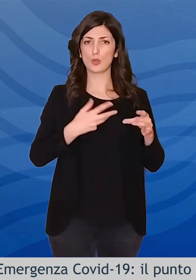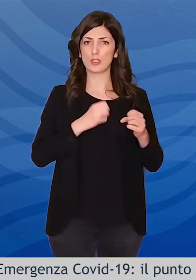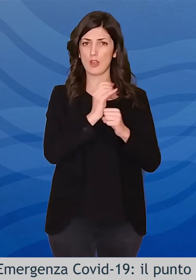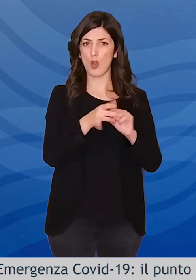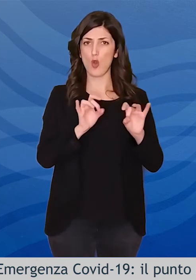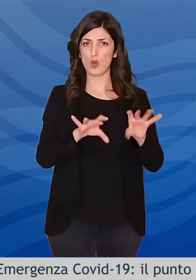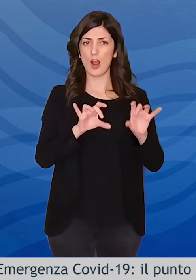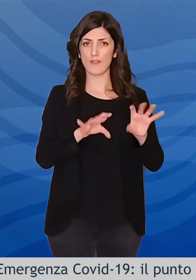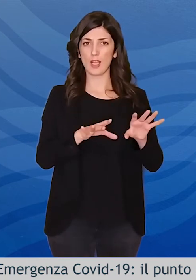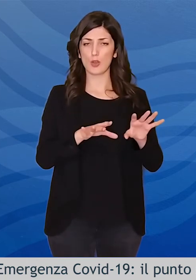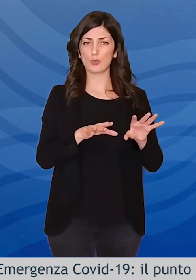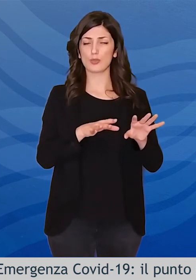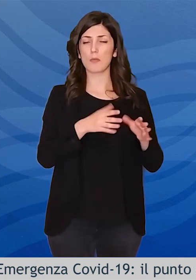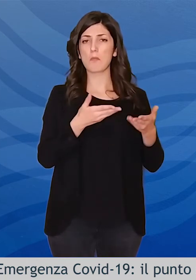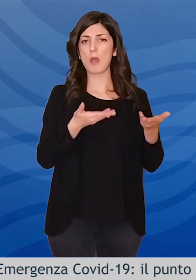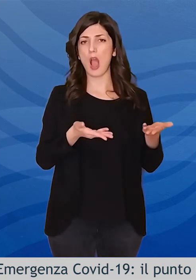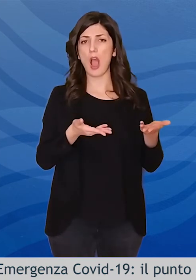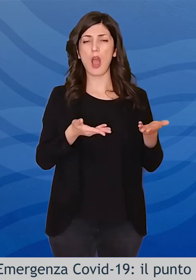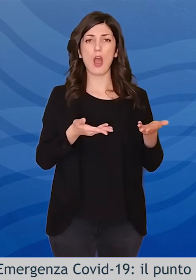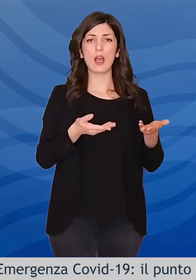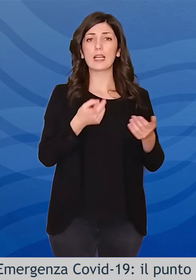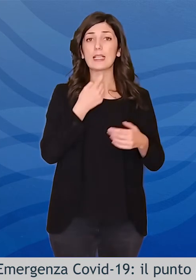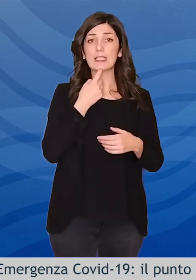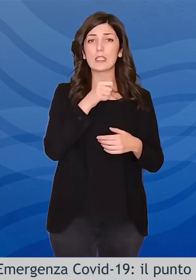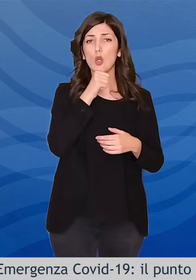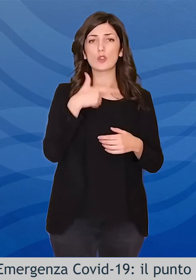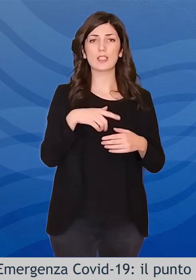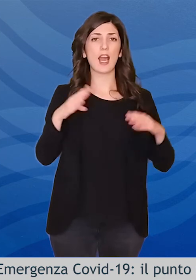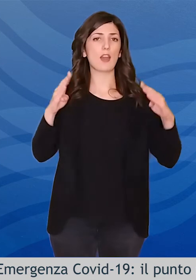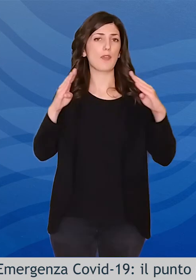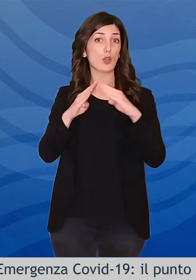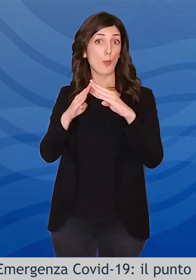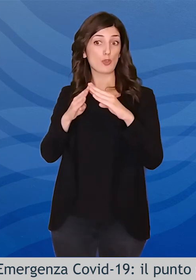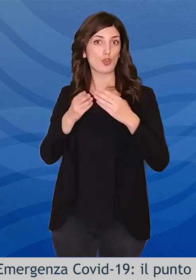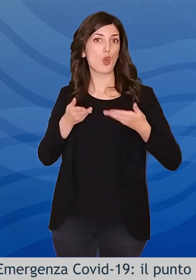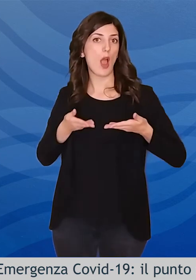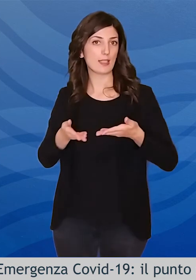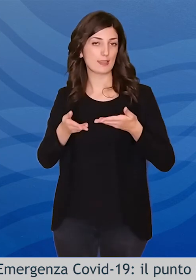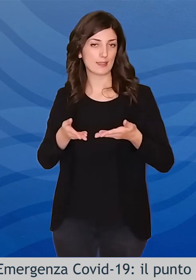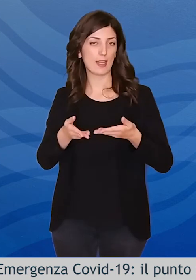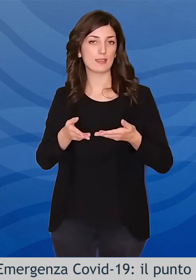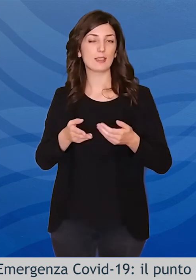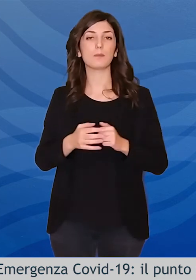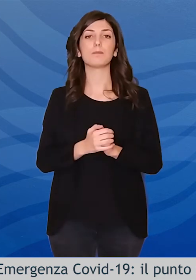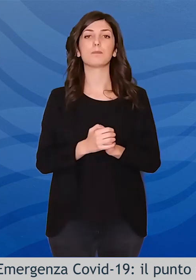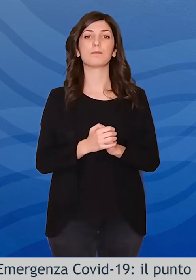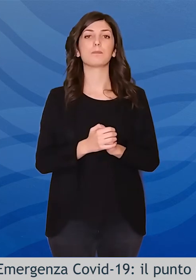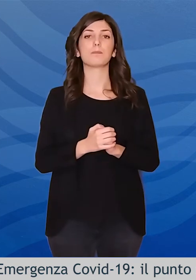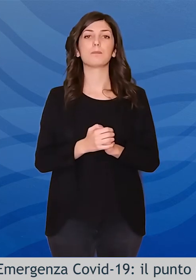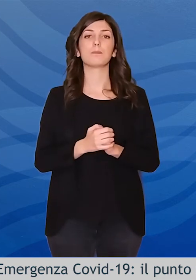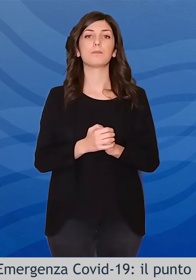per i quali non sia prefigurabile un percorso di assistenza domiciliare e risulti in proprio ricorso all